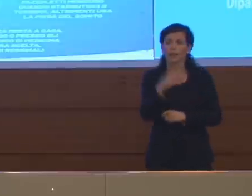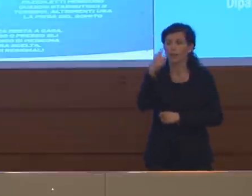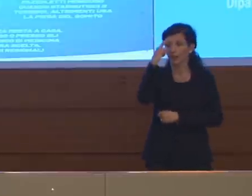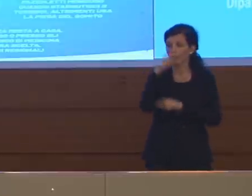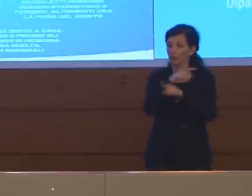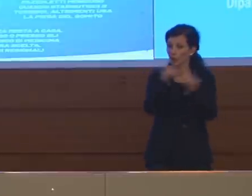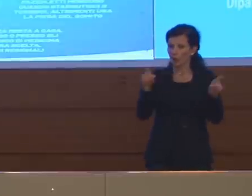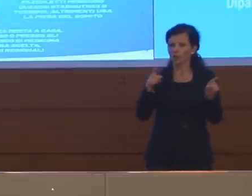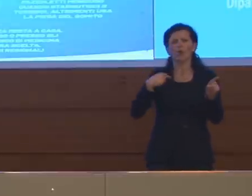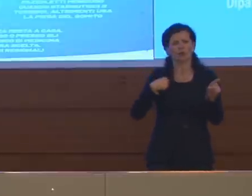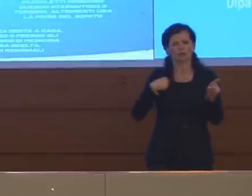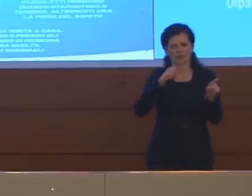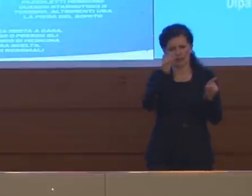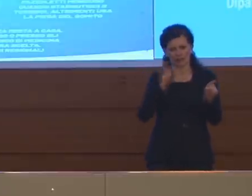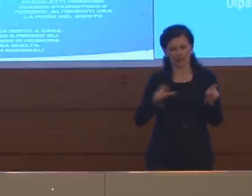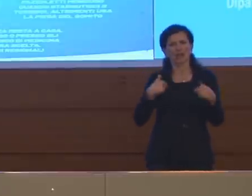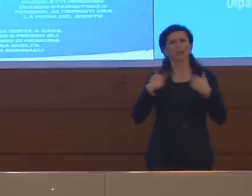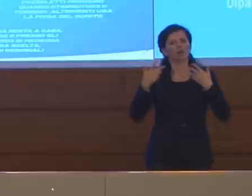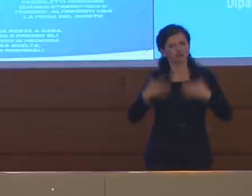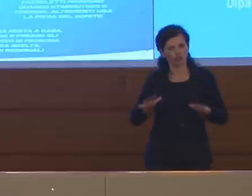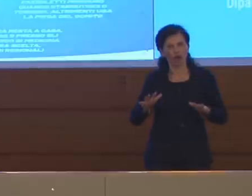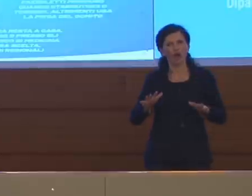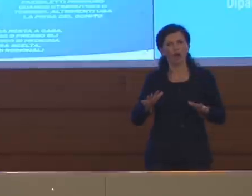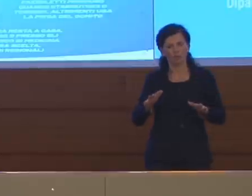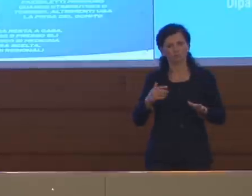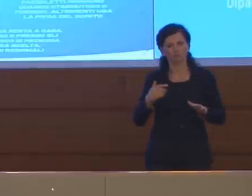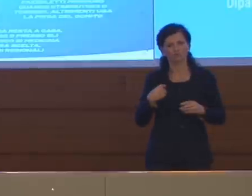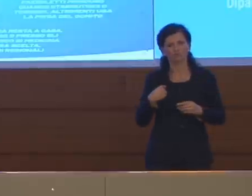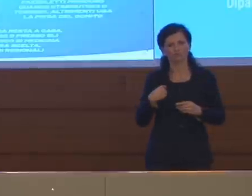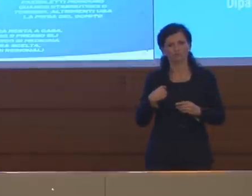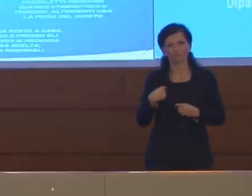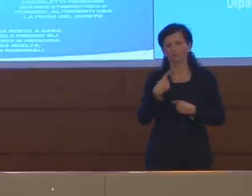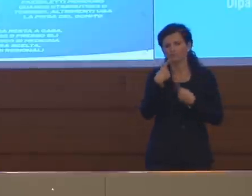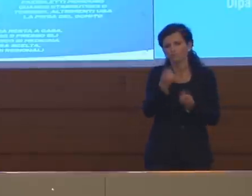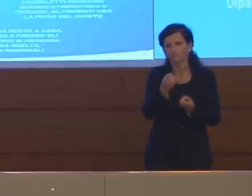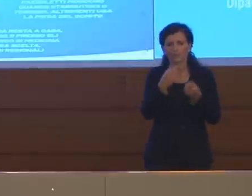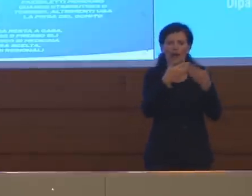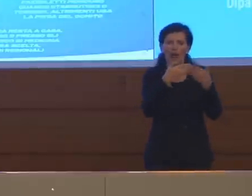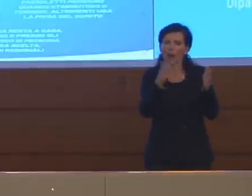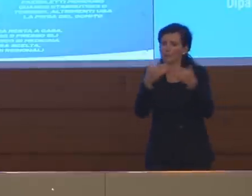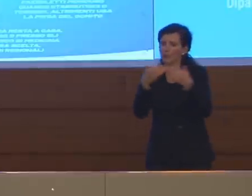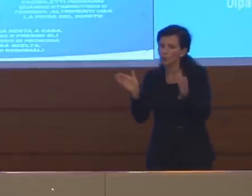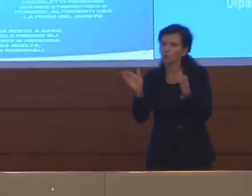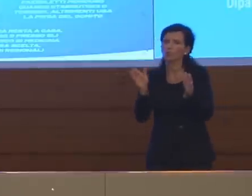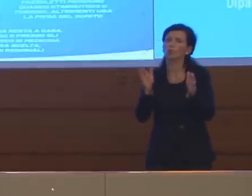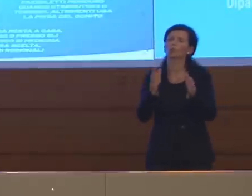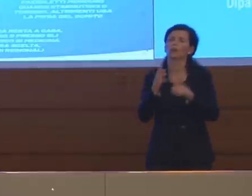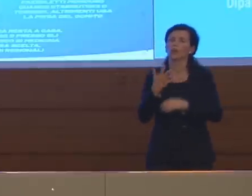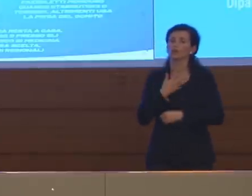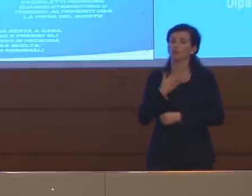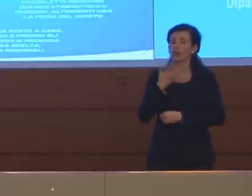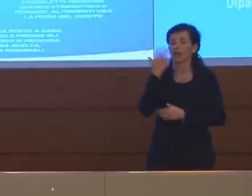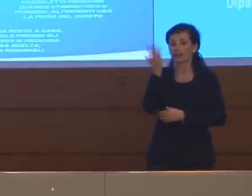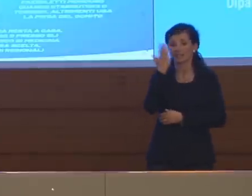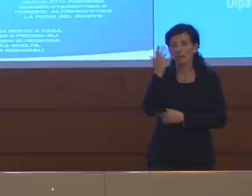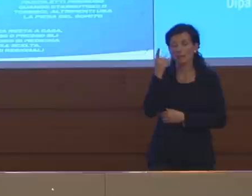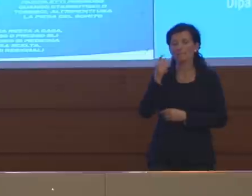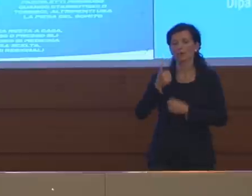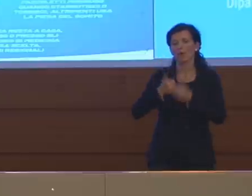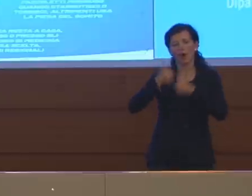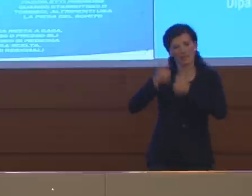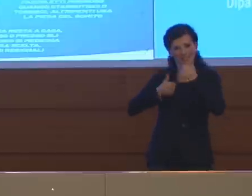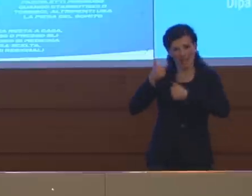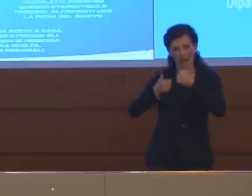dato delle aperture dicendo per esempio che per determinati tipi di esami dove si prevede al colloquio si possono fare di